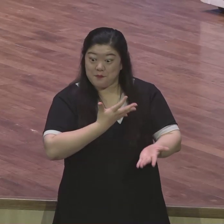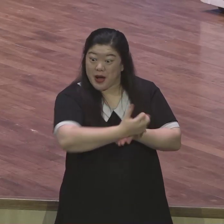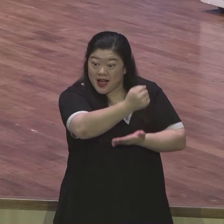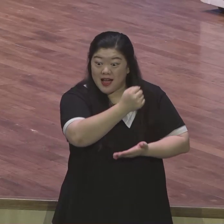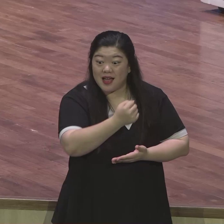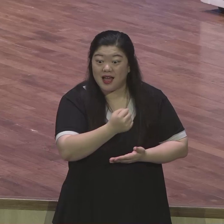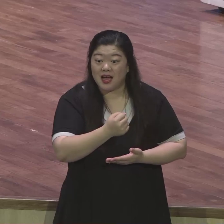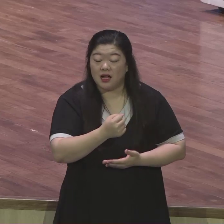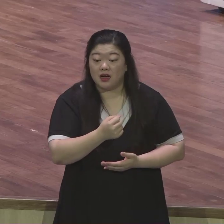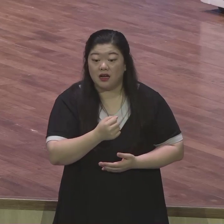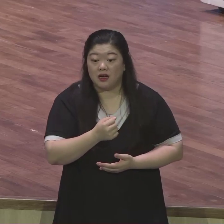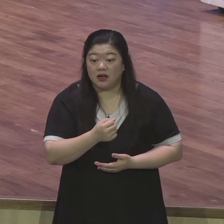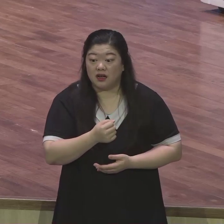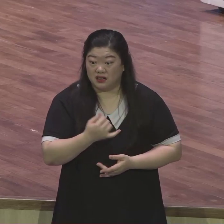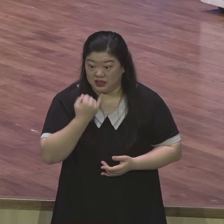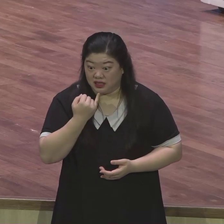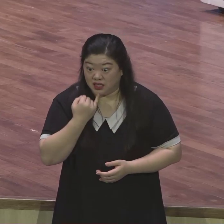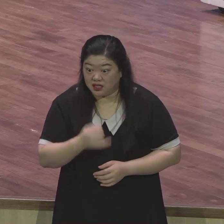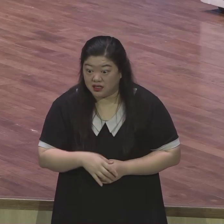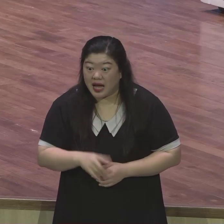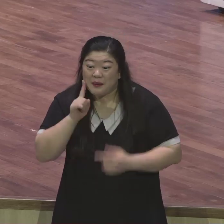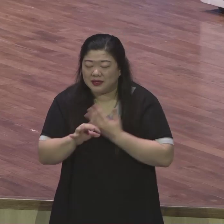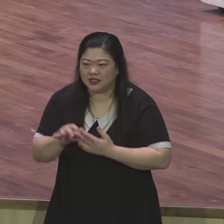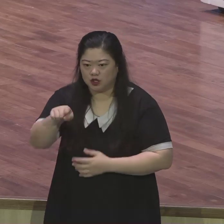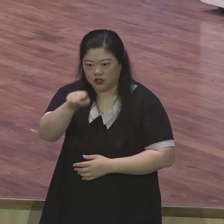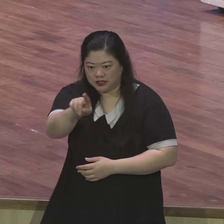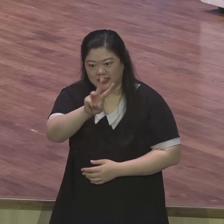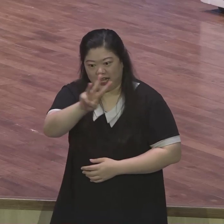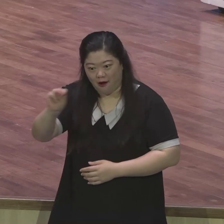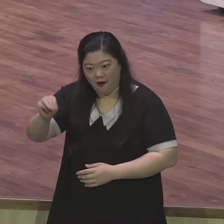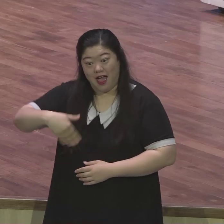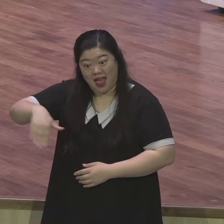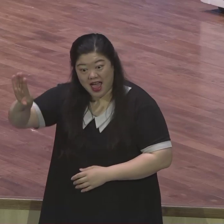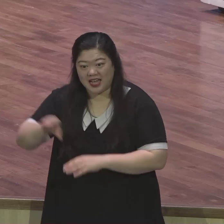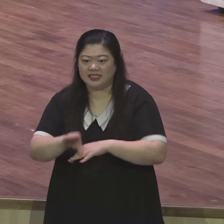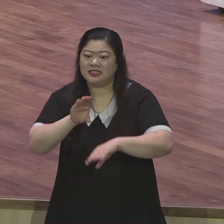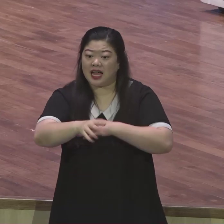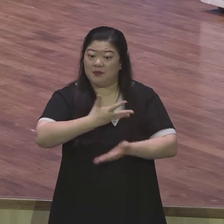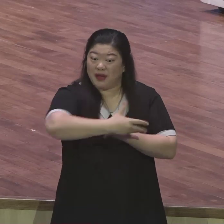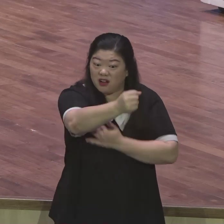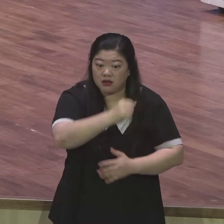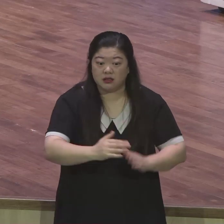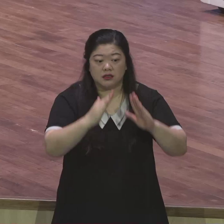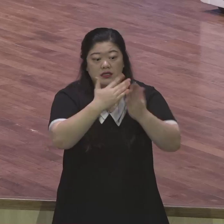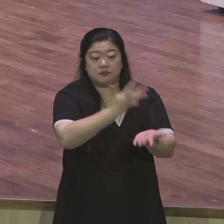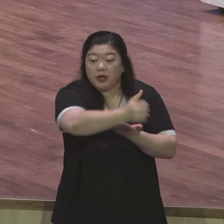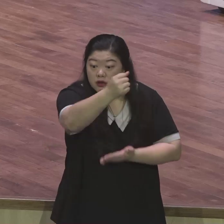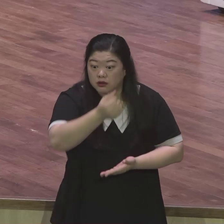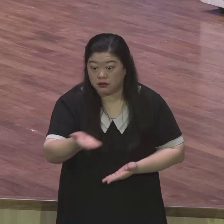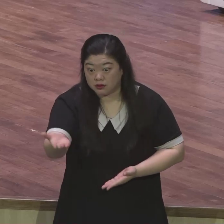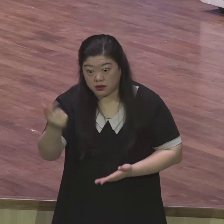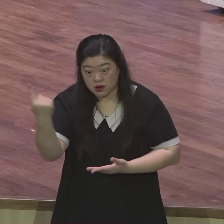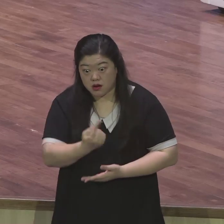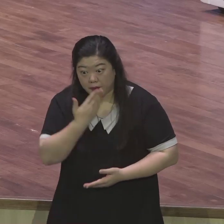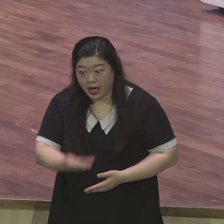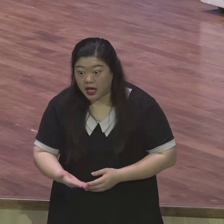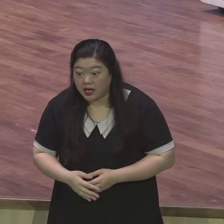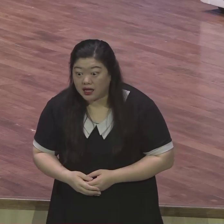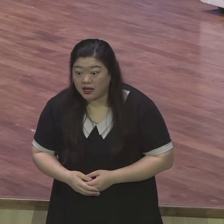차를 빼앗았다 아파트 빼앗았다 신앙생활 계속 하시겠습니까 그런 어려움을 당하고 있는 겁니다 쉽지 않죠 절대 쉽지